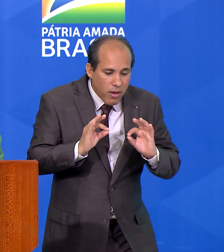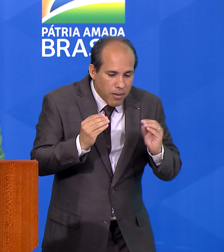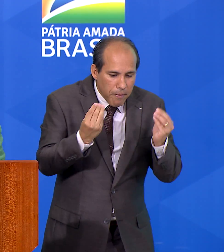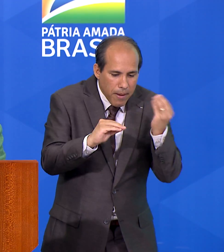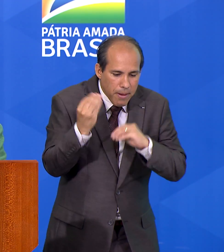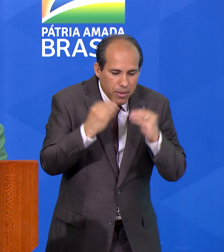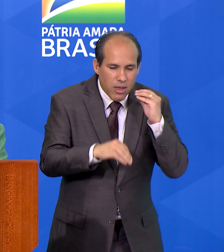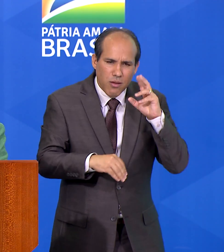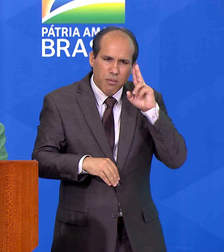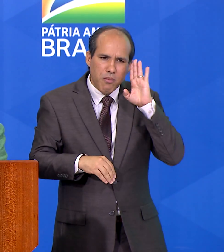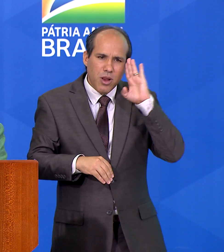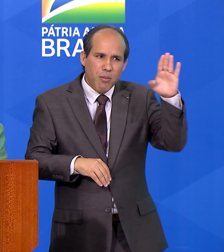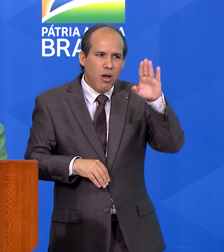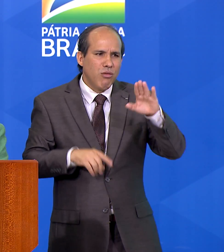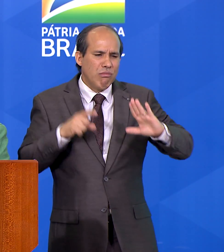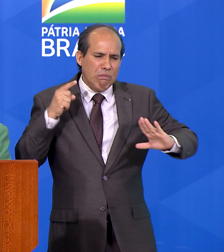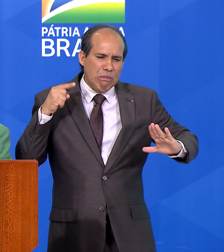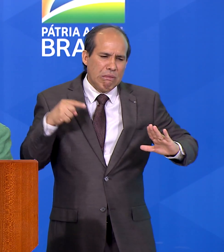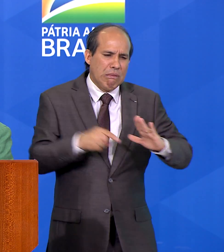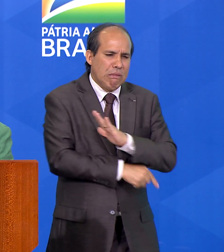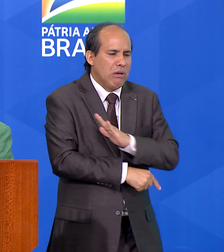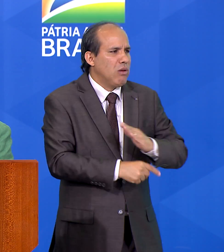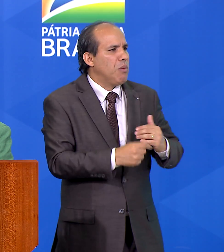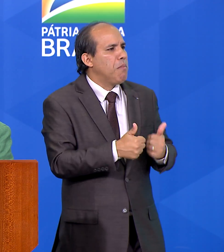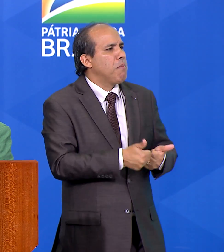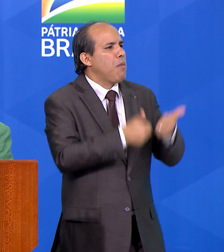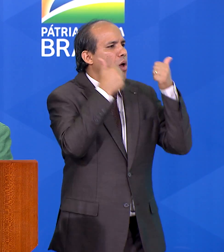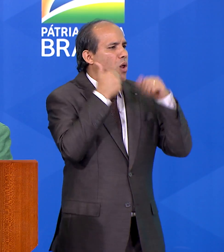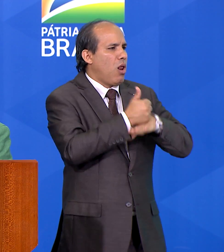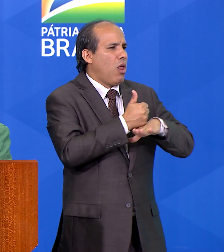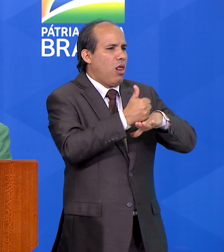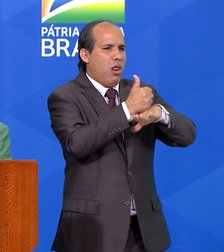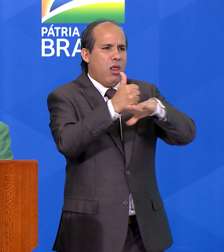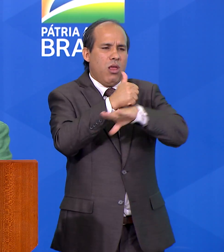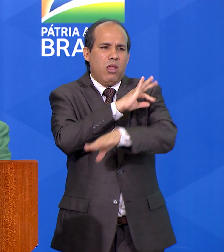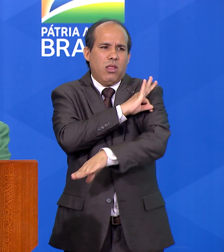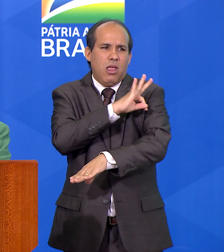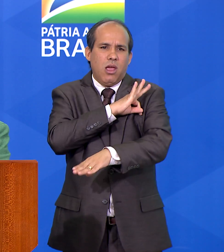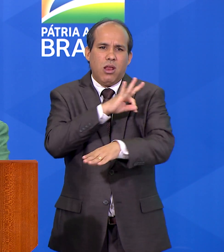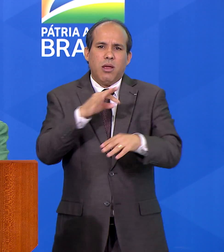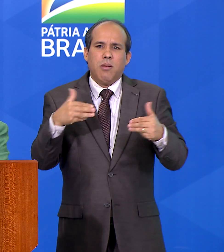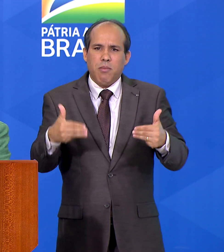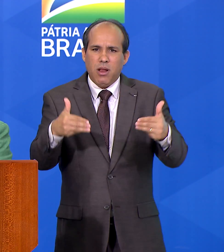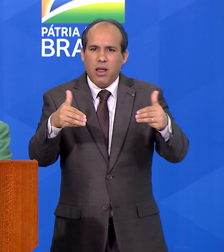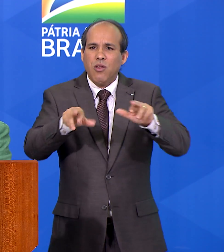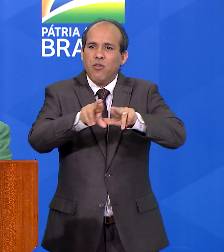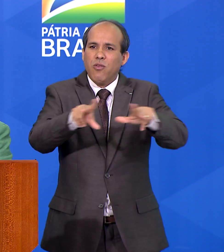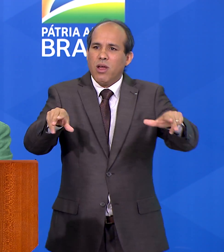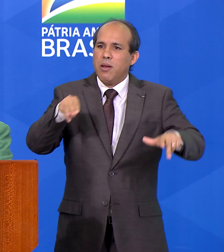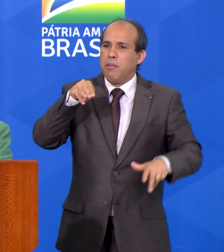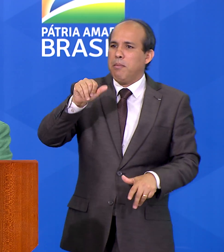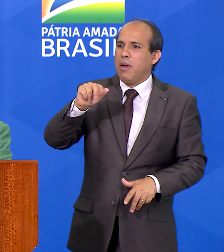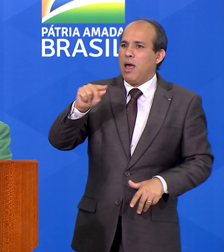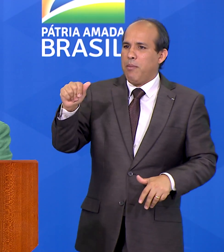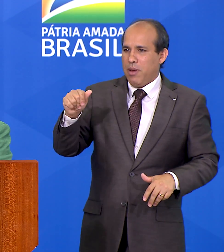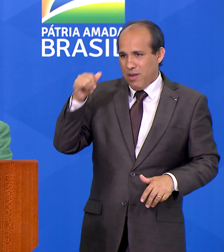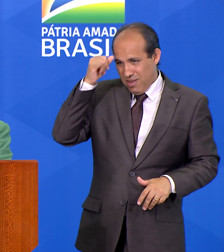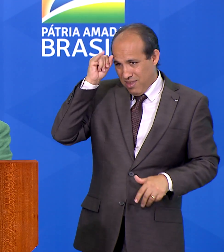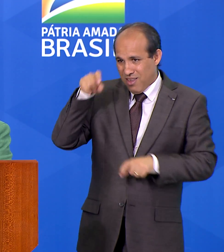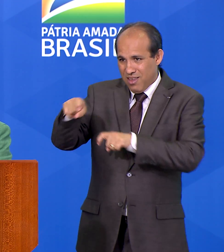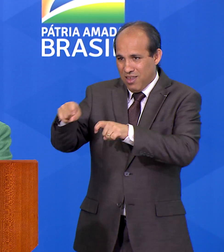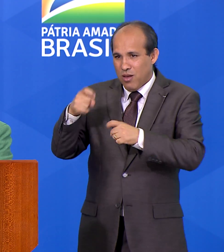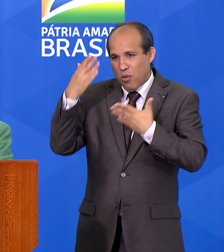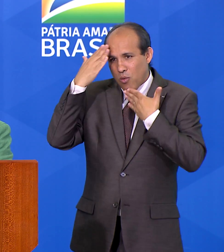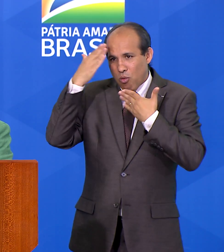intensa dos melhores técnicos da esplanada dos ministérios. Do mapa, quero aqui um agradecimento especial